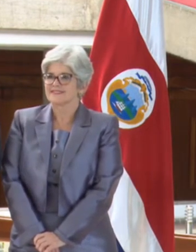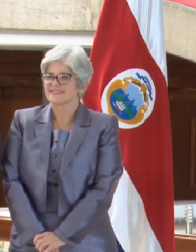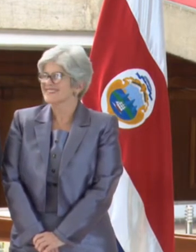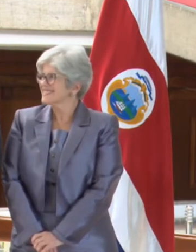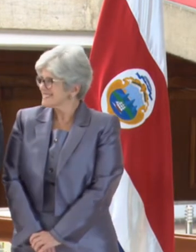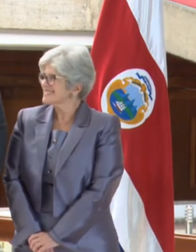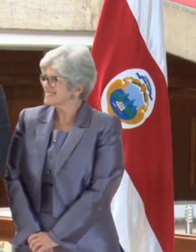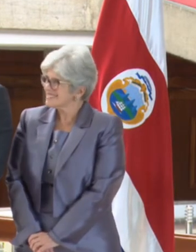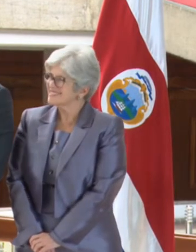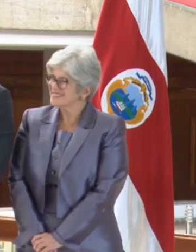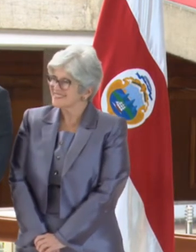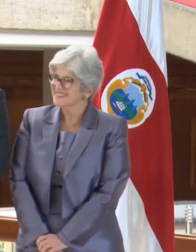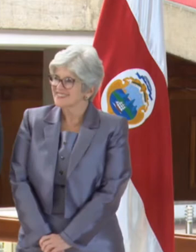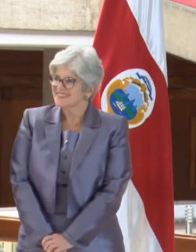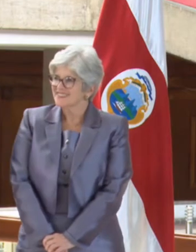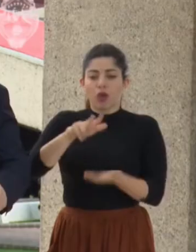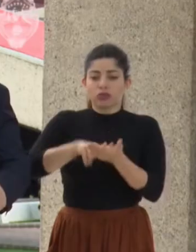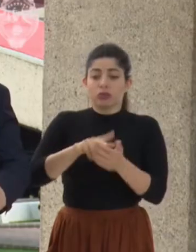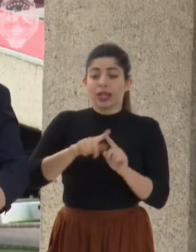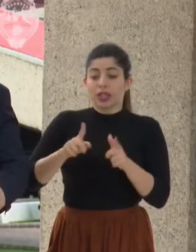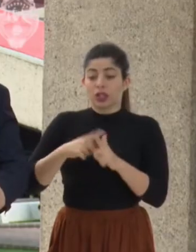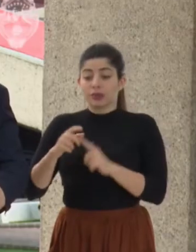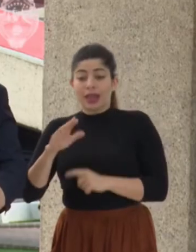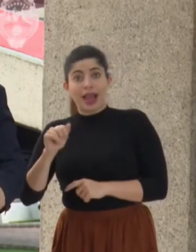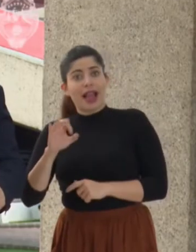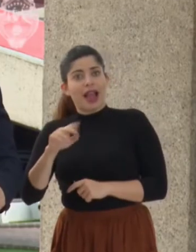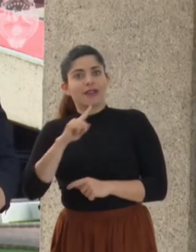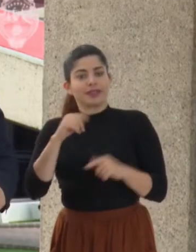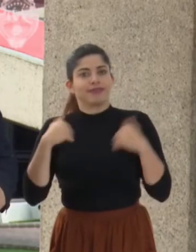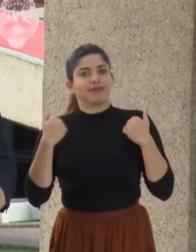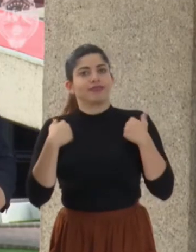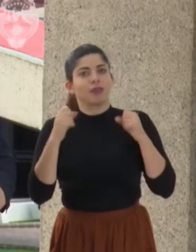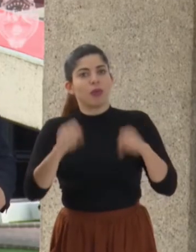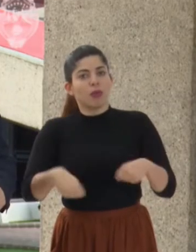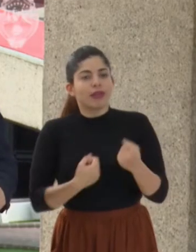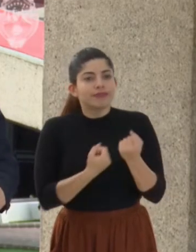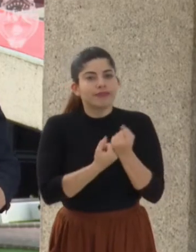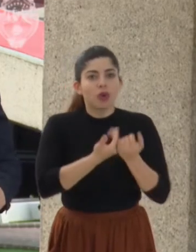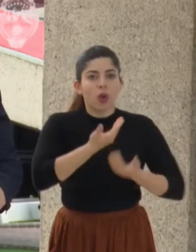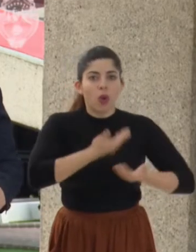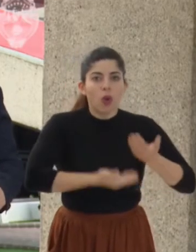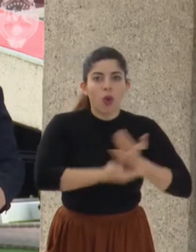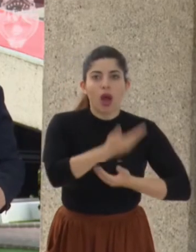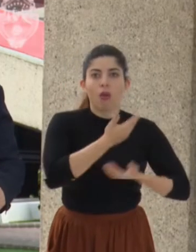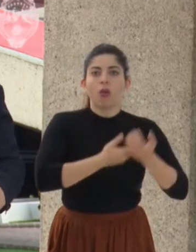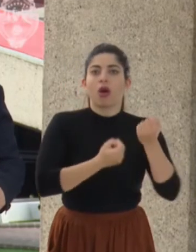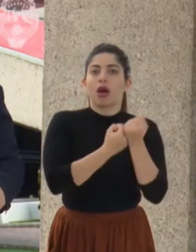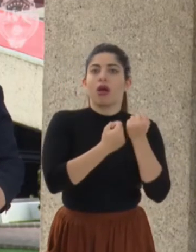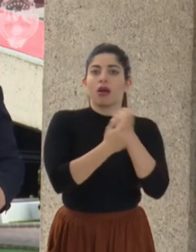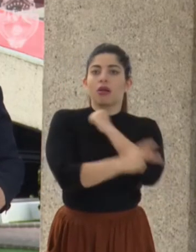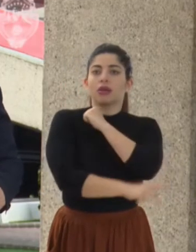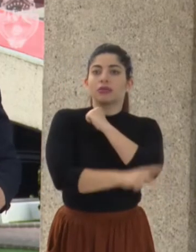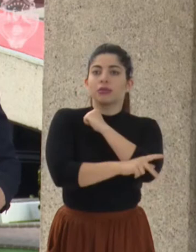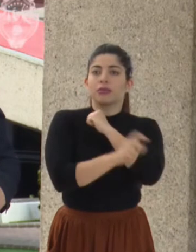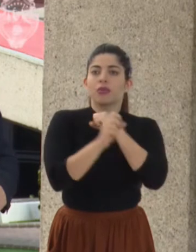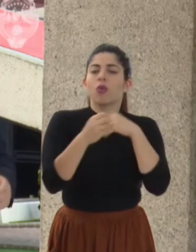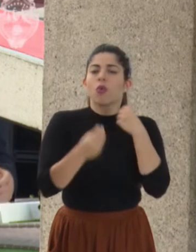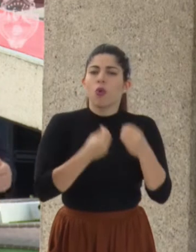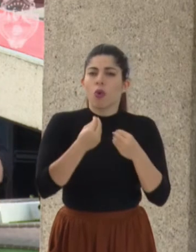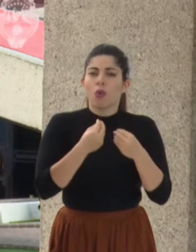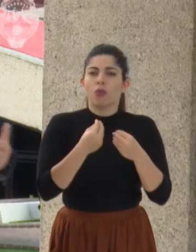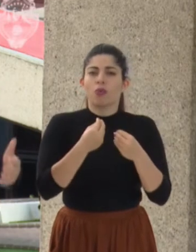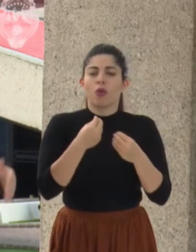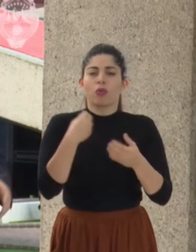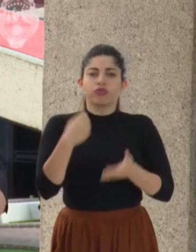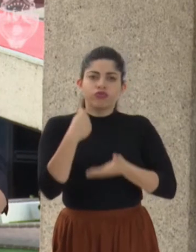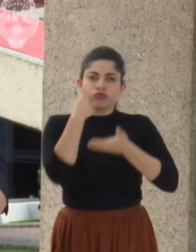muy necesaria y CAF está complacida de poder colaborar con la República en otorgar fuertes de